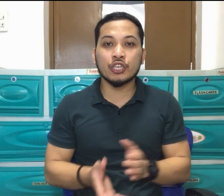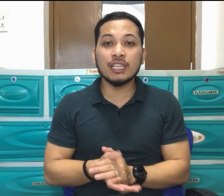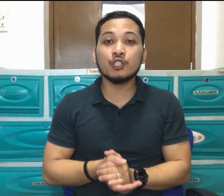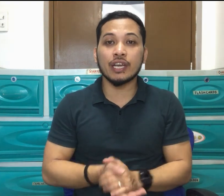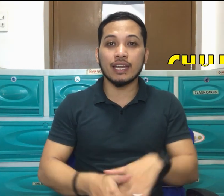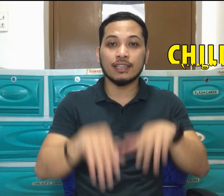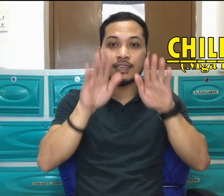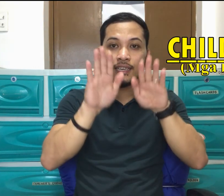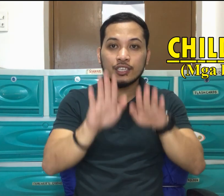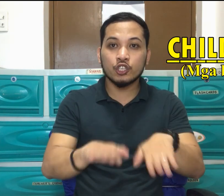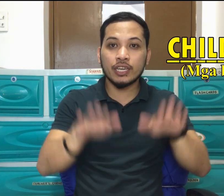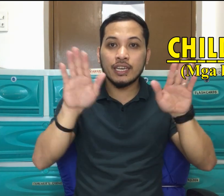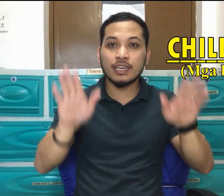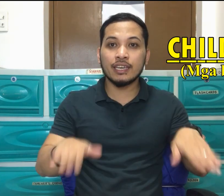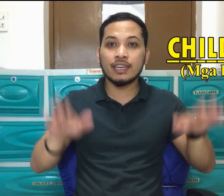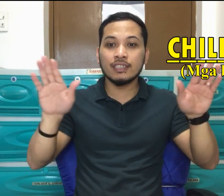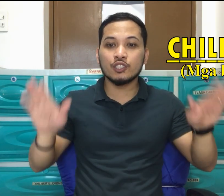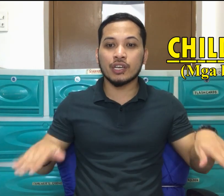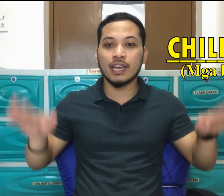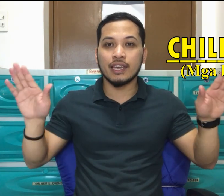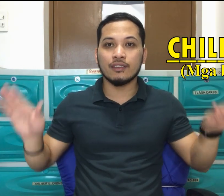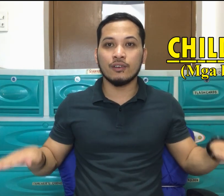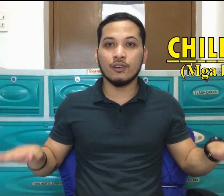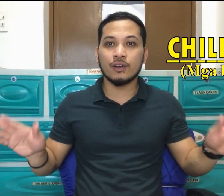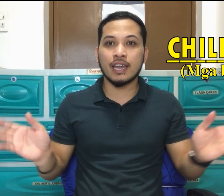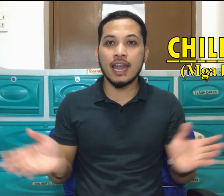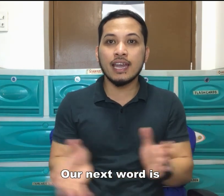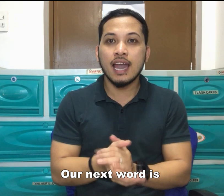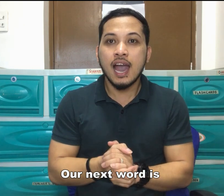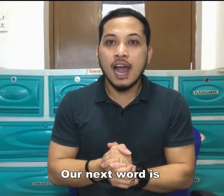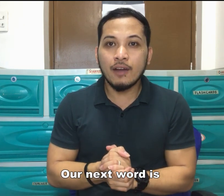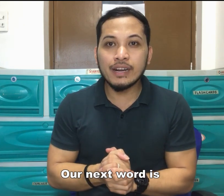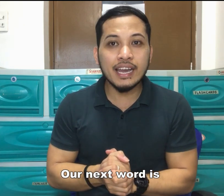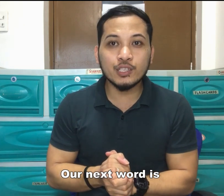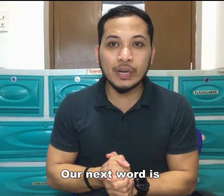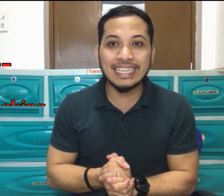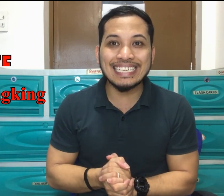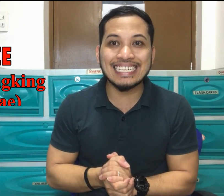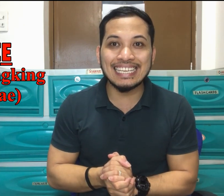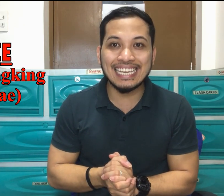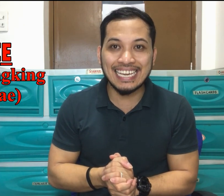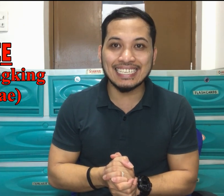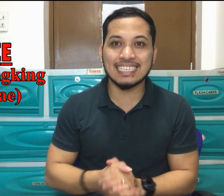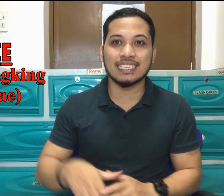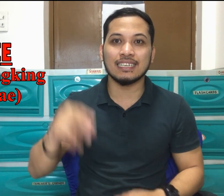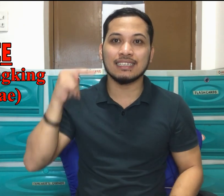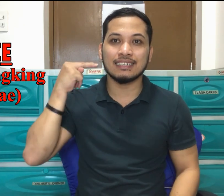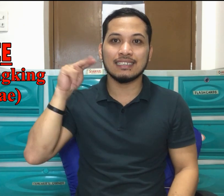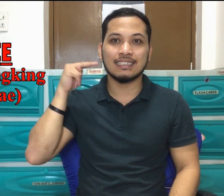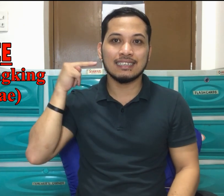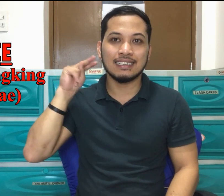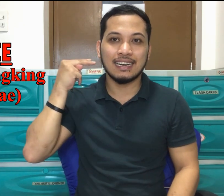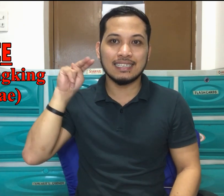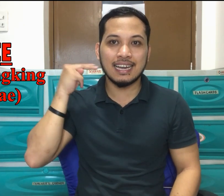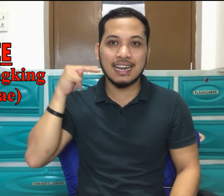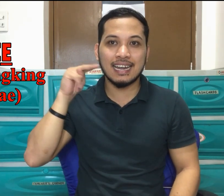children. Children. Okay. Our next word is niece. niece. Ayan.